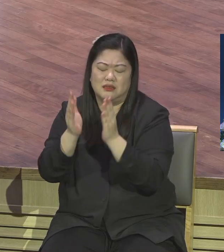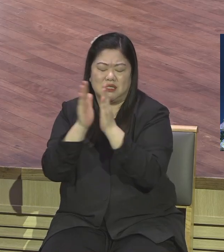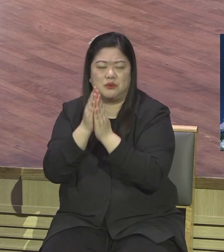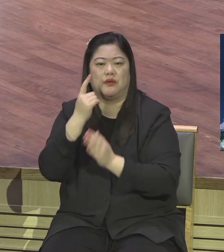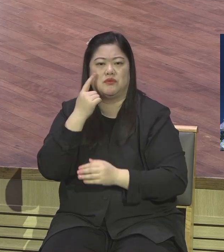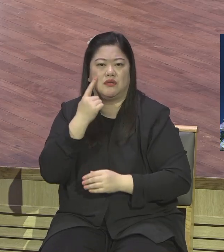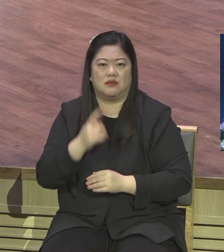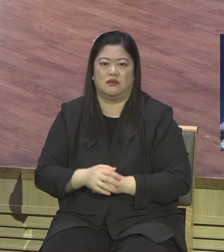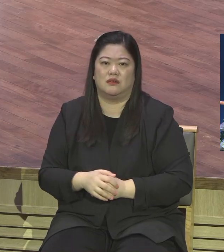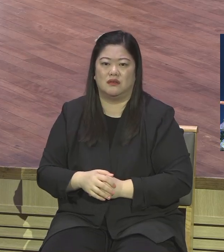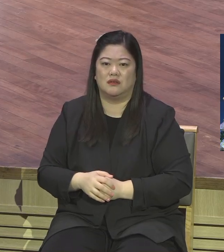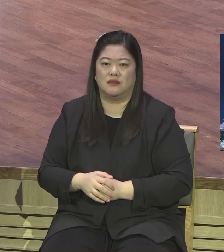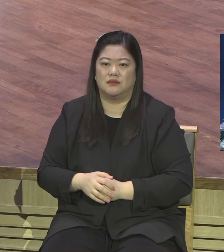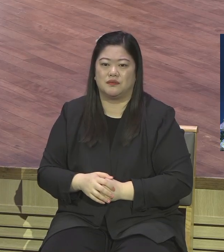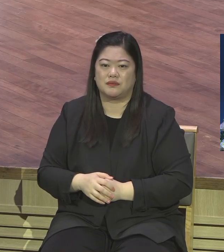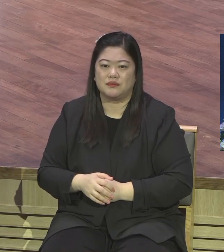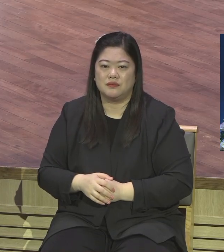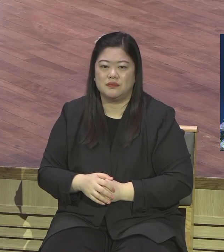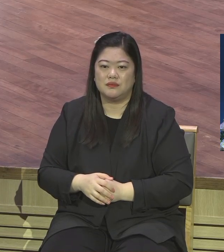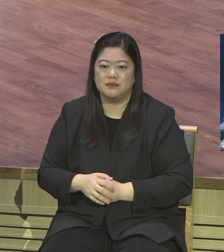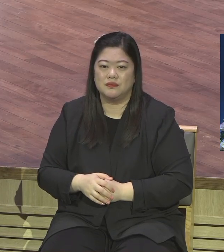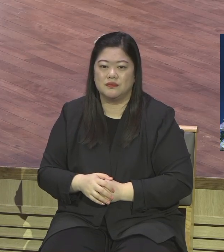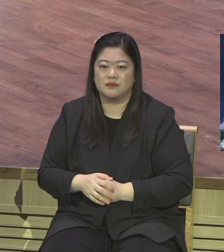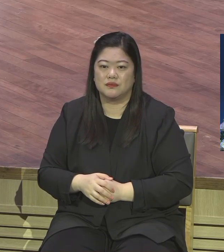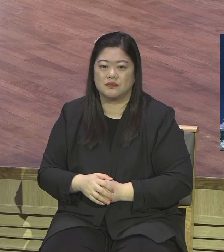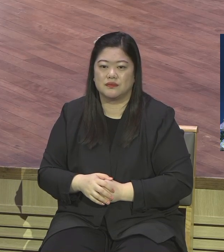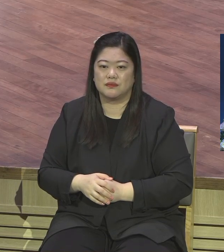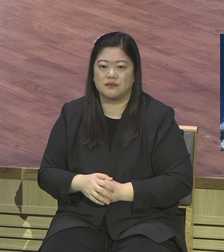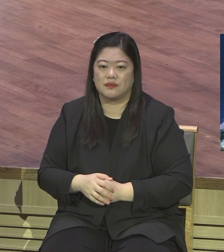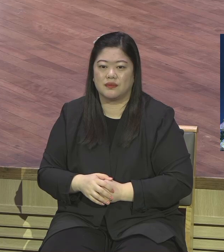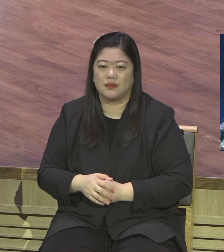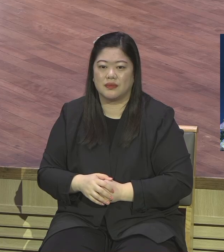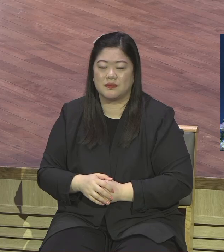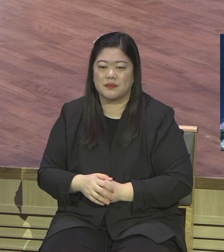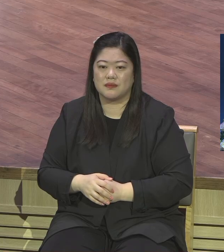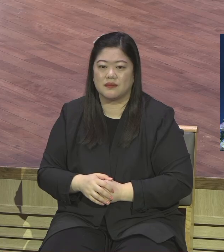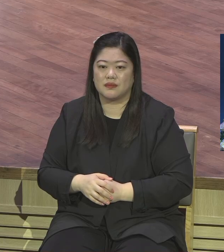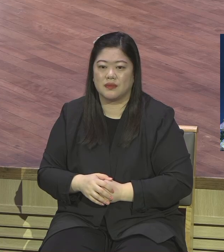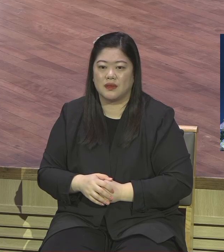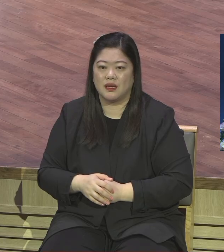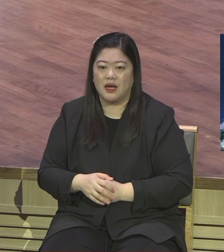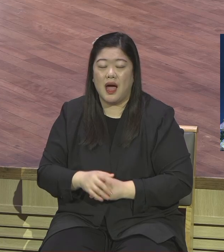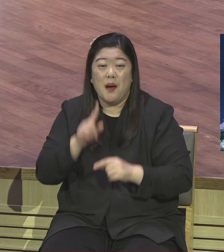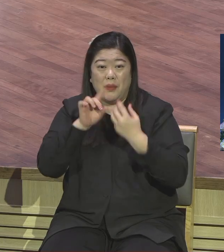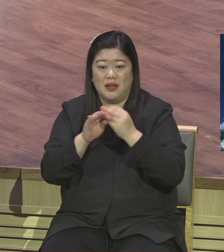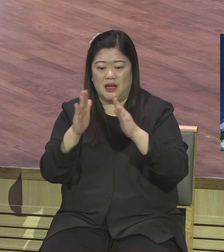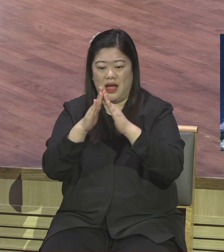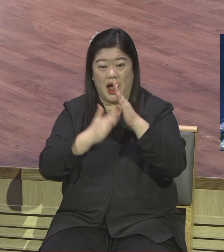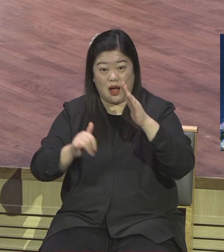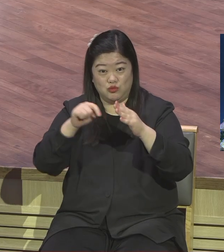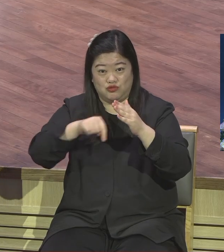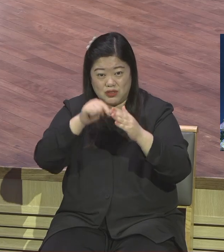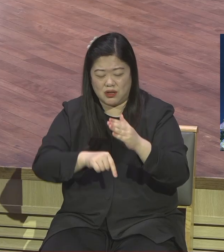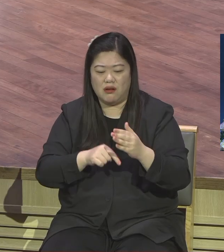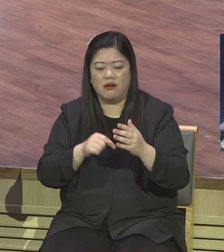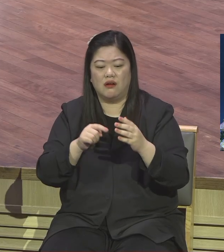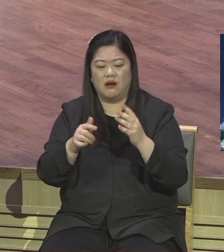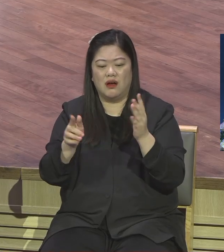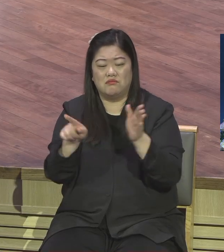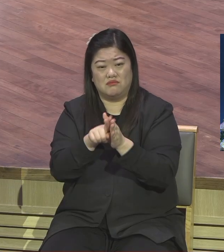먹고 맨날 방탕하고 맨날 저렇게 써서 저희 영혼이 좀 불쌍히 구원받게 하여 그게 언약 기도라고 내 지금 물질 문제 내